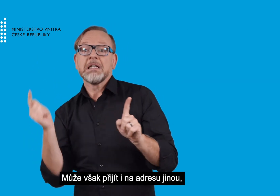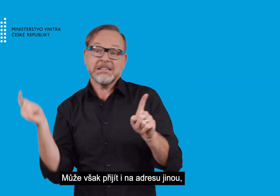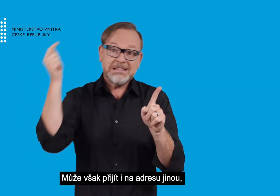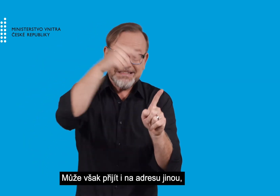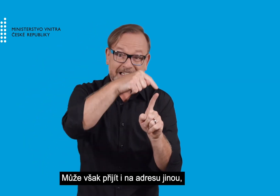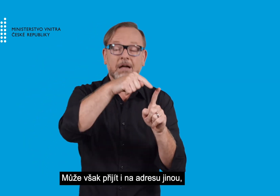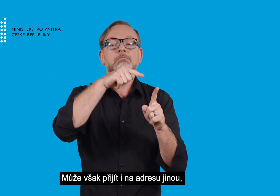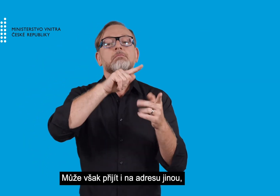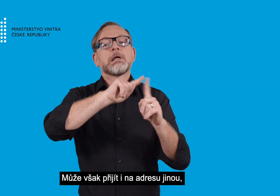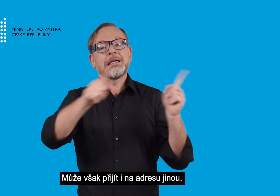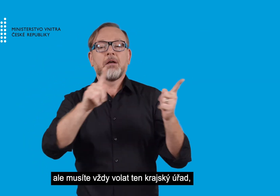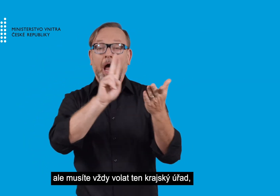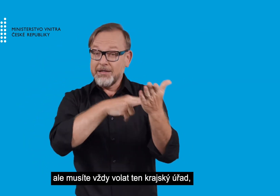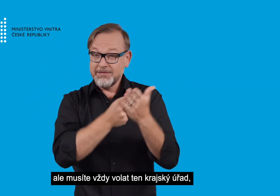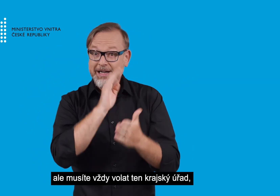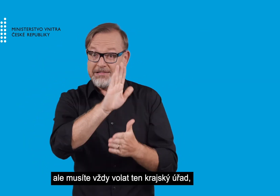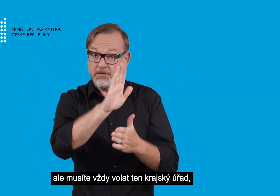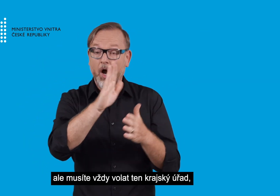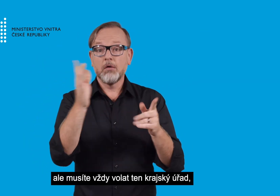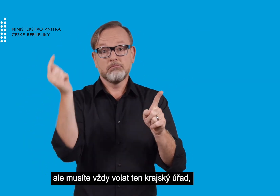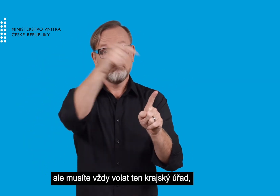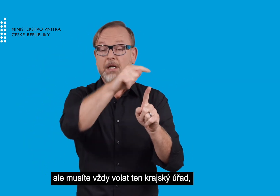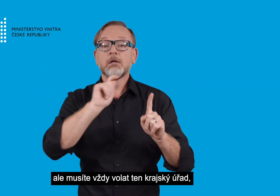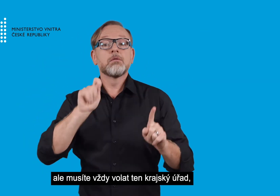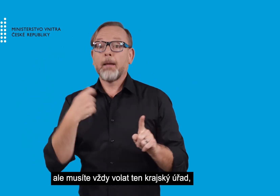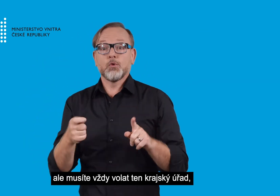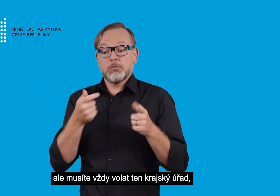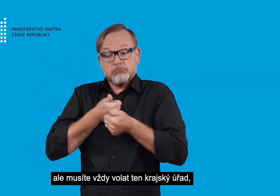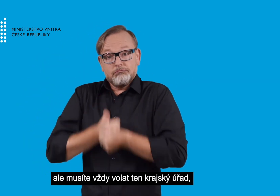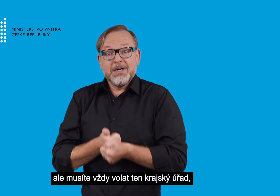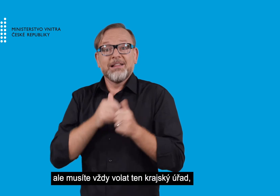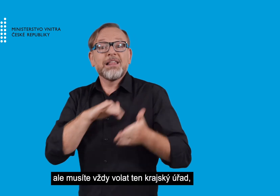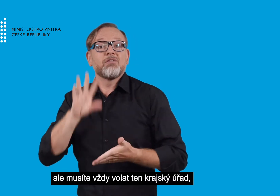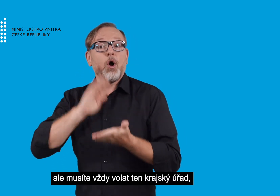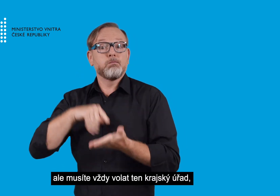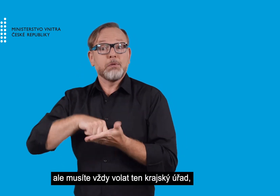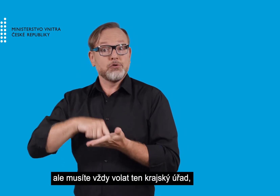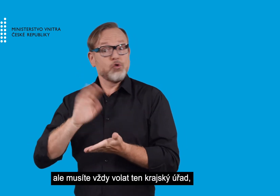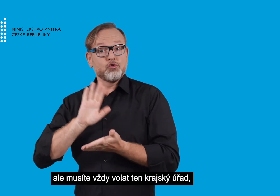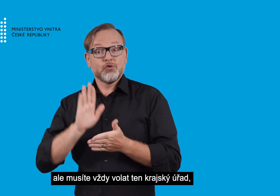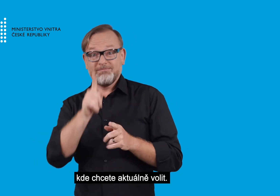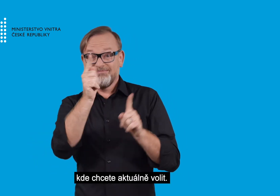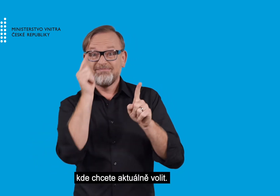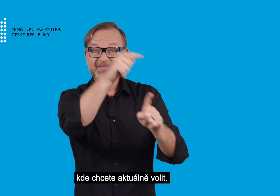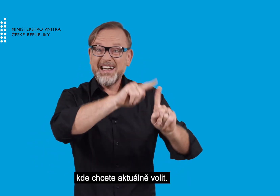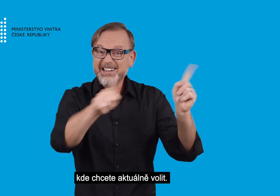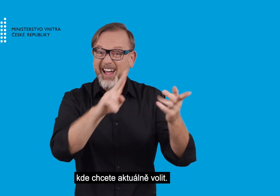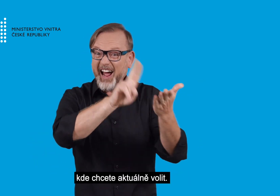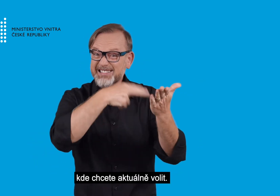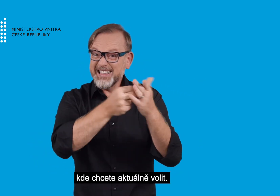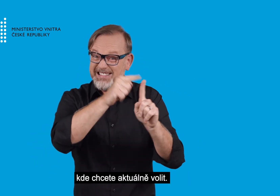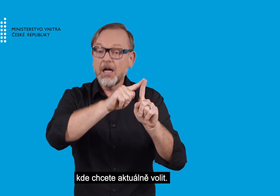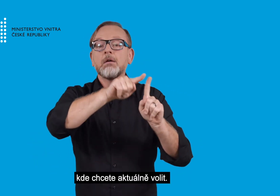který spadá adresa, na které chcete aktuálně volit. Není tedy podmínkou volit na adrese vašeho trvalého